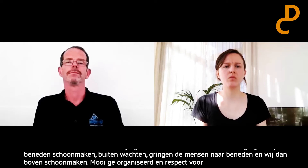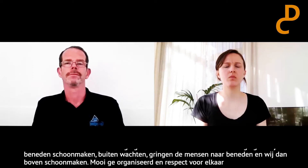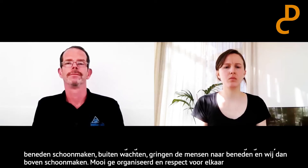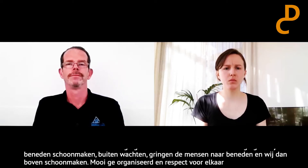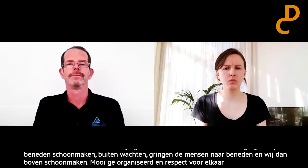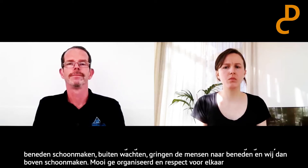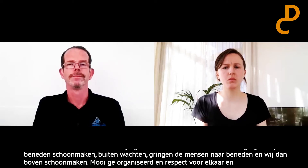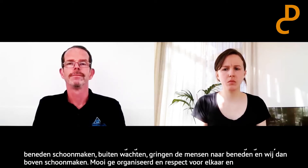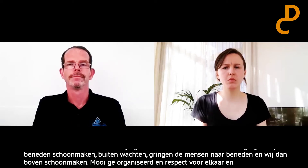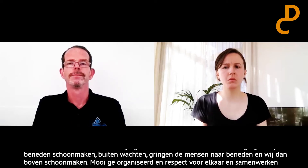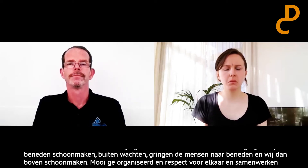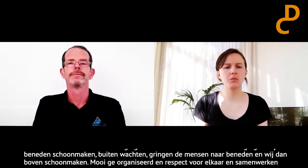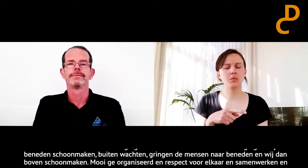En wij beschermen onszelf en de bewoners.